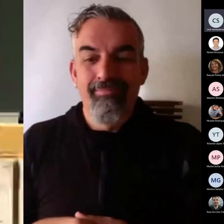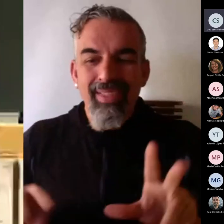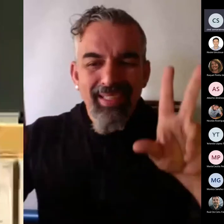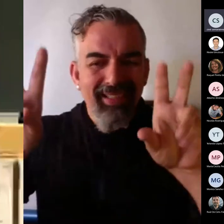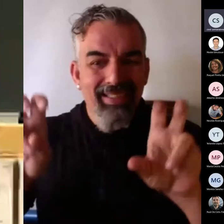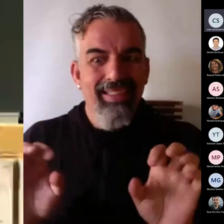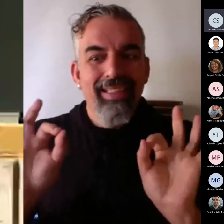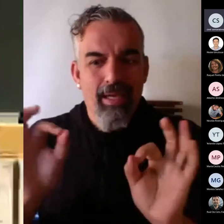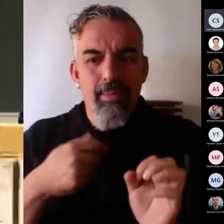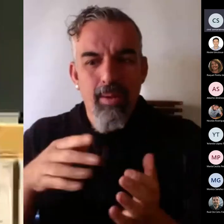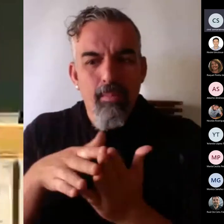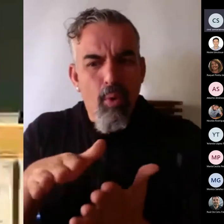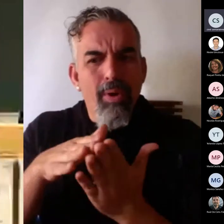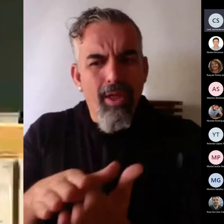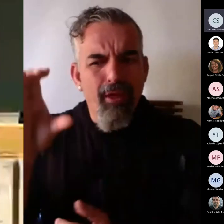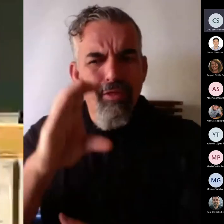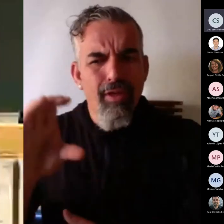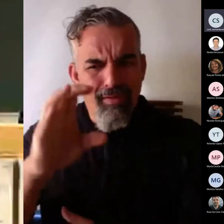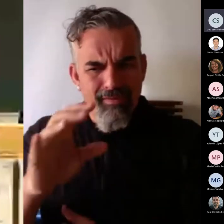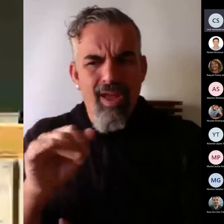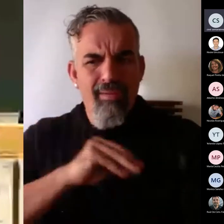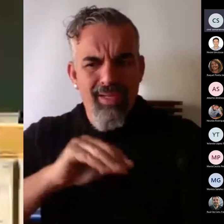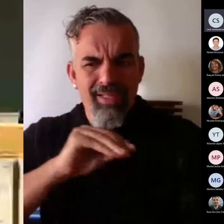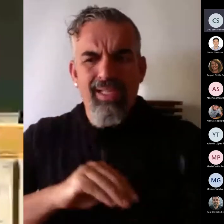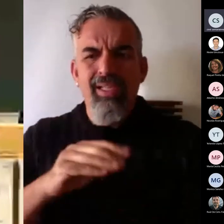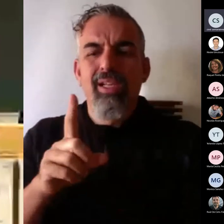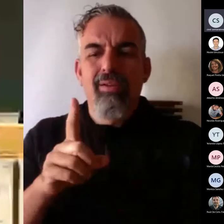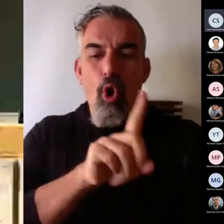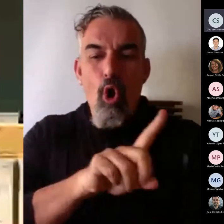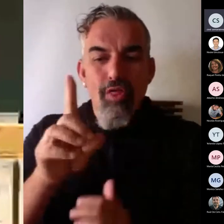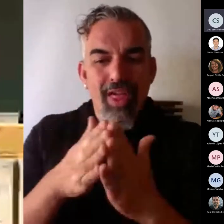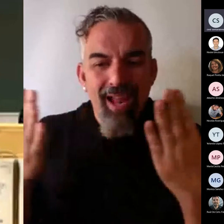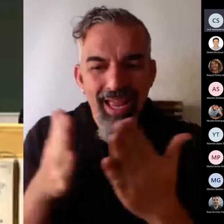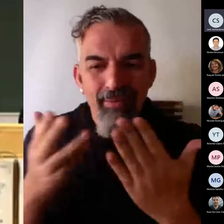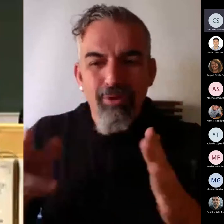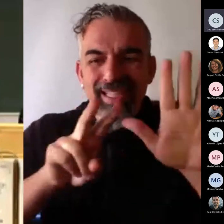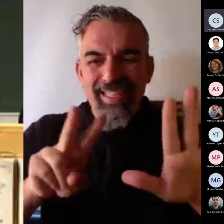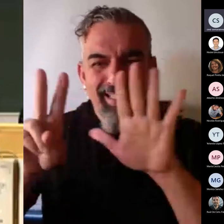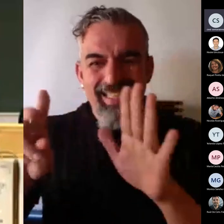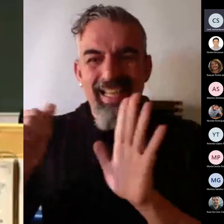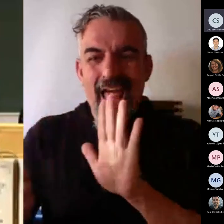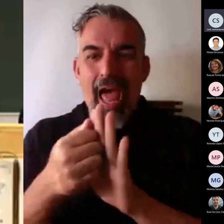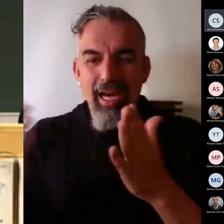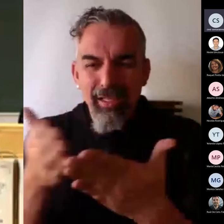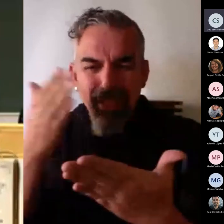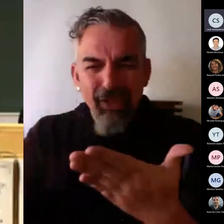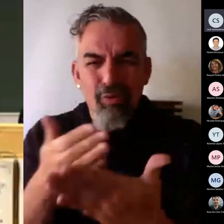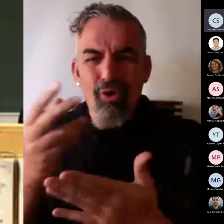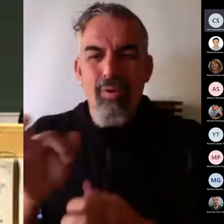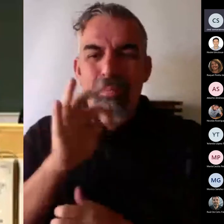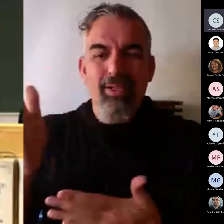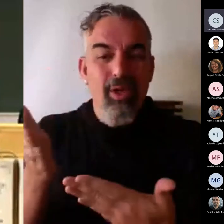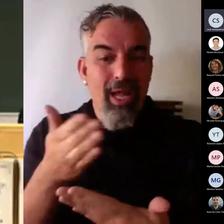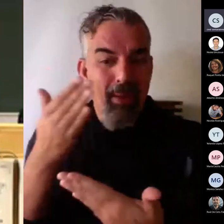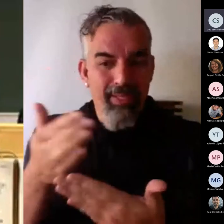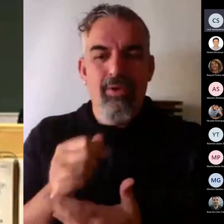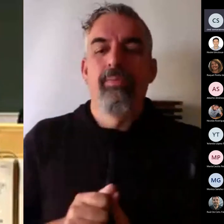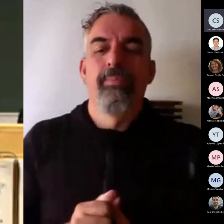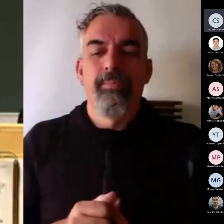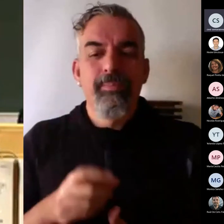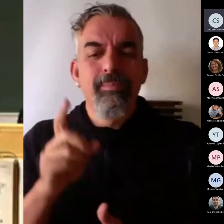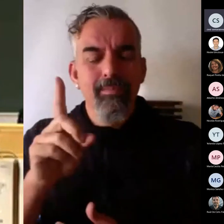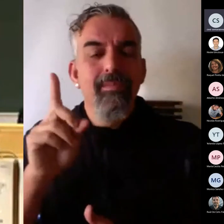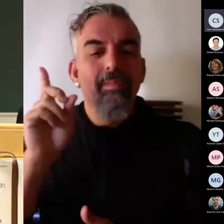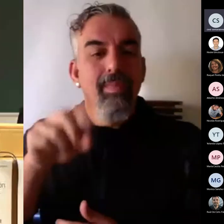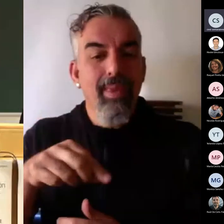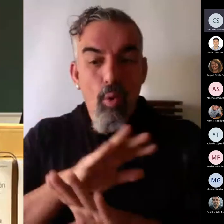de publicaciones científicas, 11 libros, 67 artículos, 47 capítulos de libro y tres informes científicos. Ha ocupado